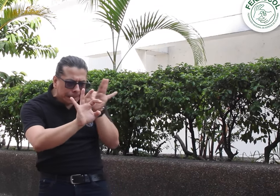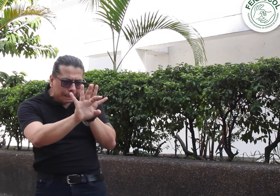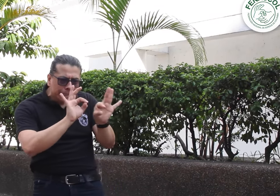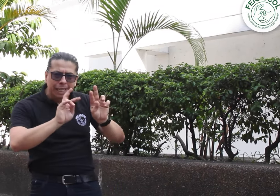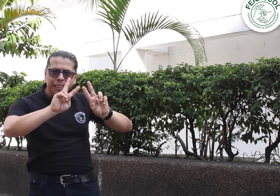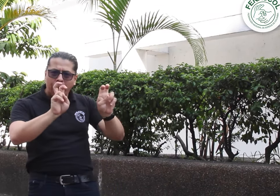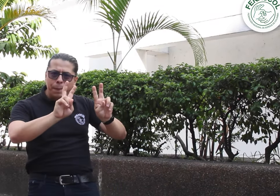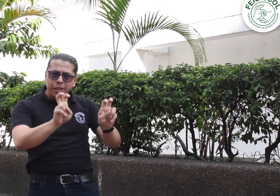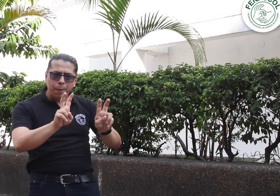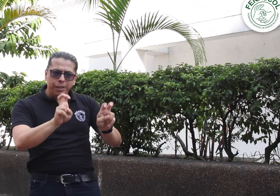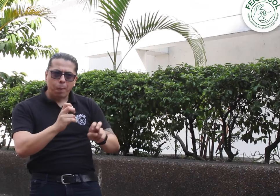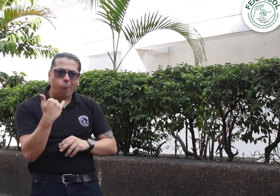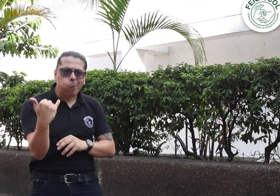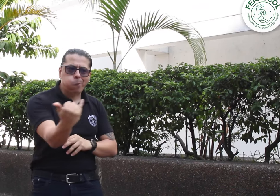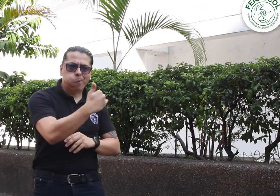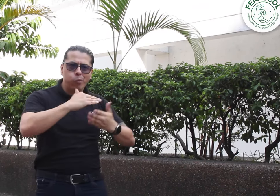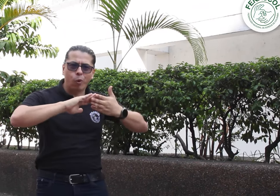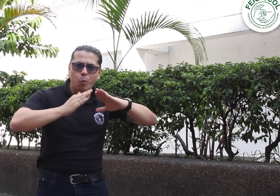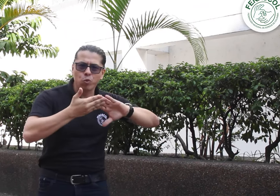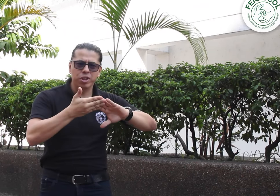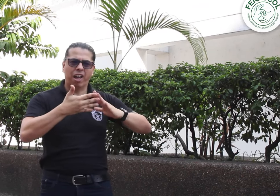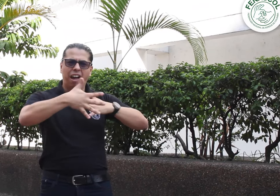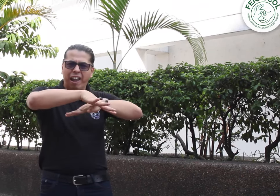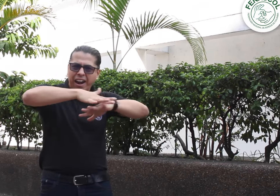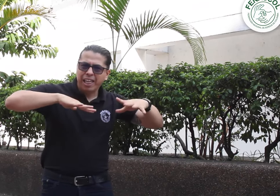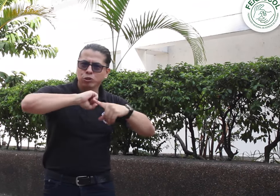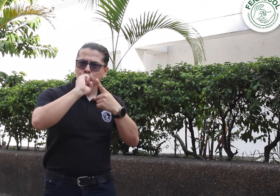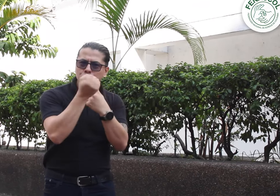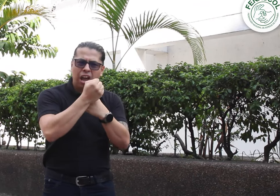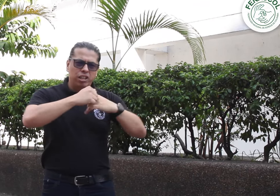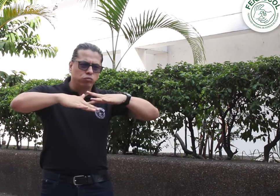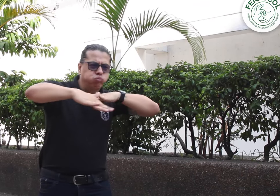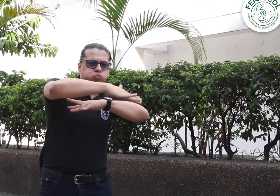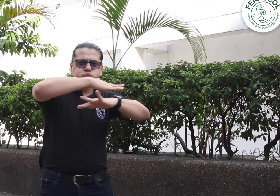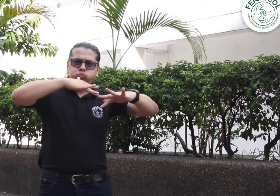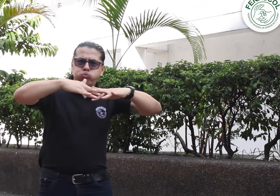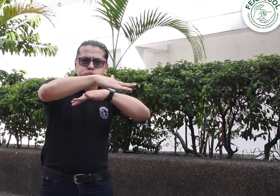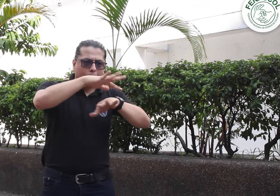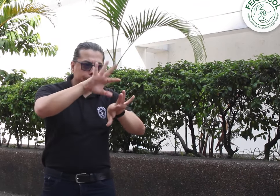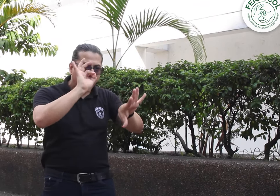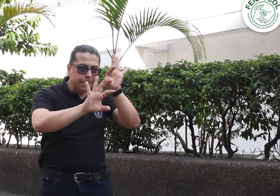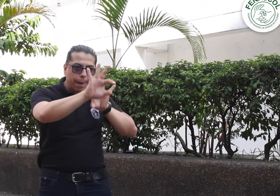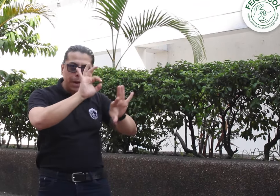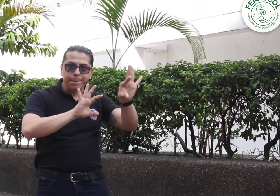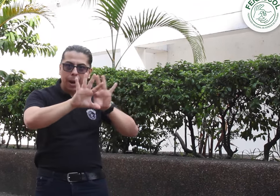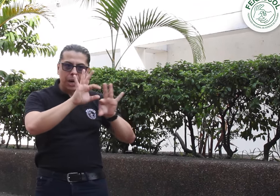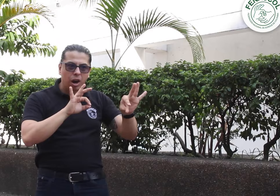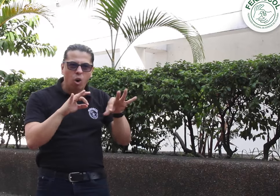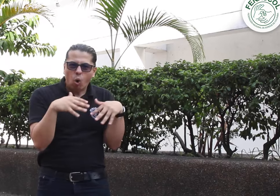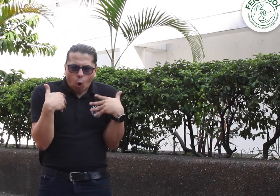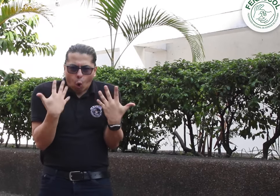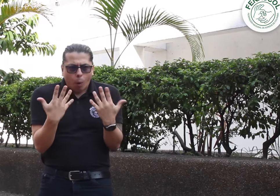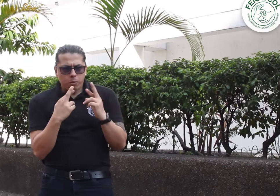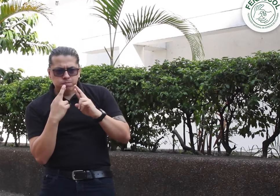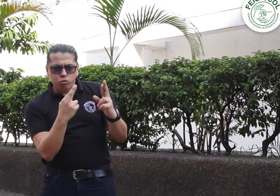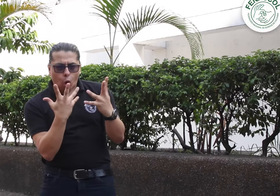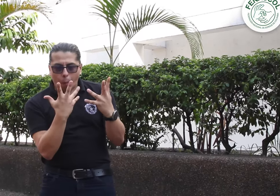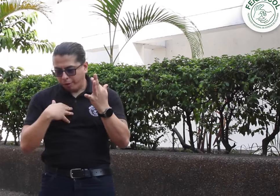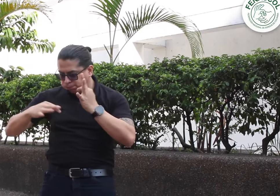sociales, con la comunidad sorda y bajo una estrategia de transferencia de conocimiento, aparece la serie